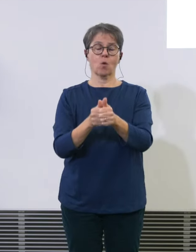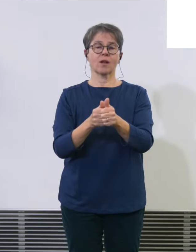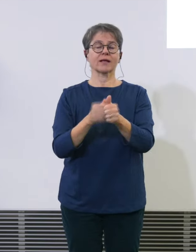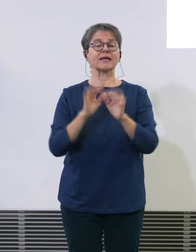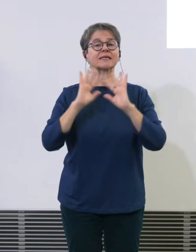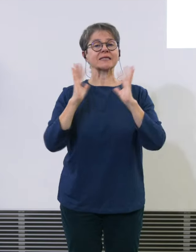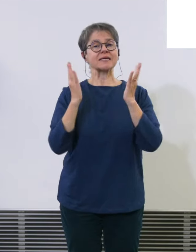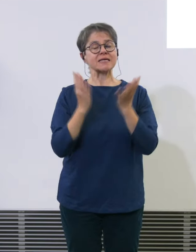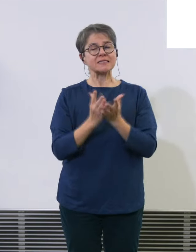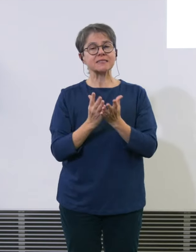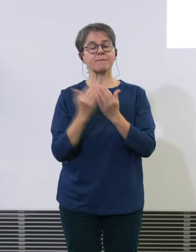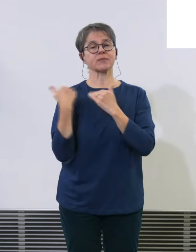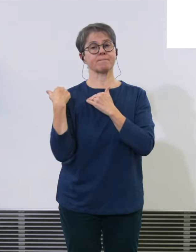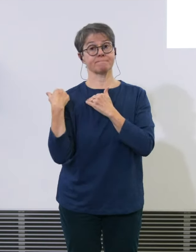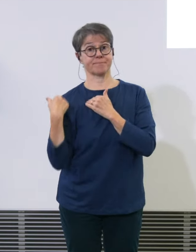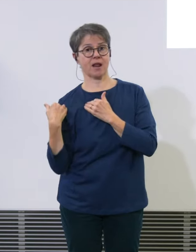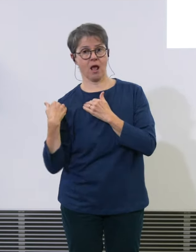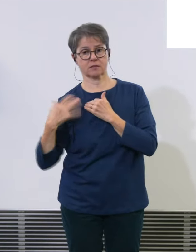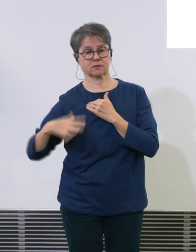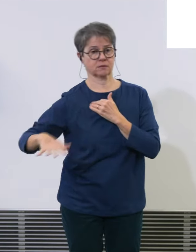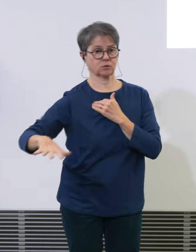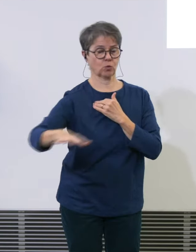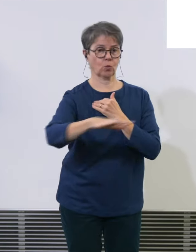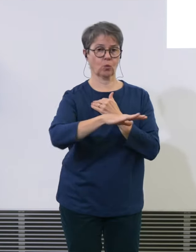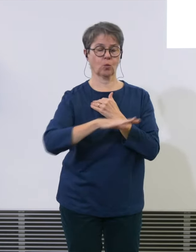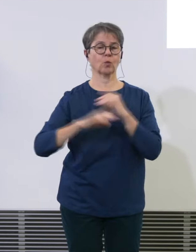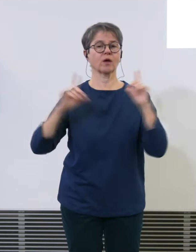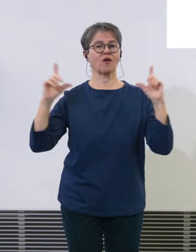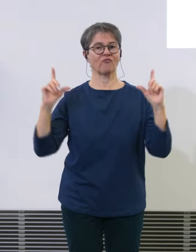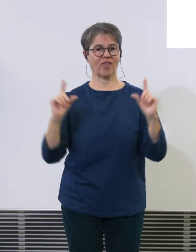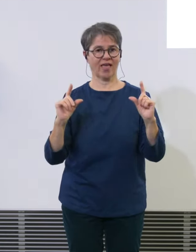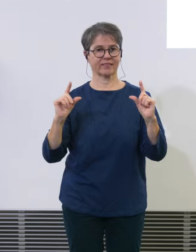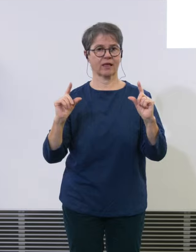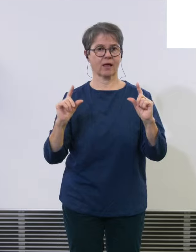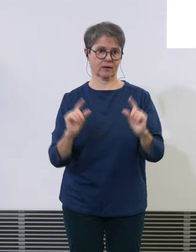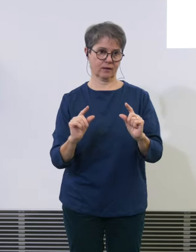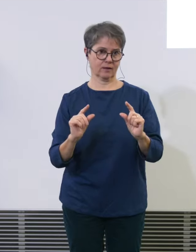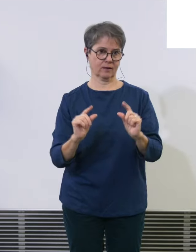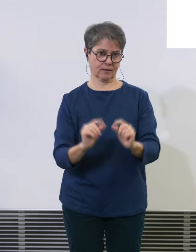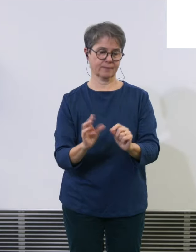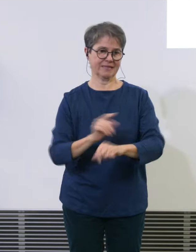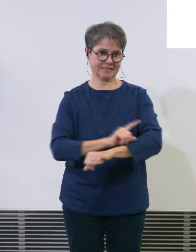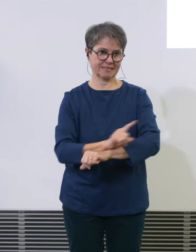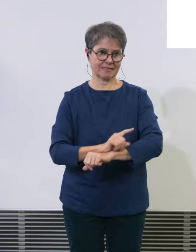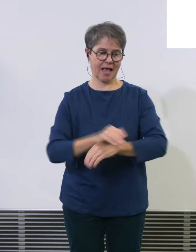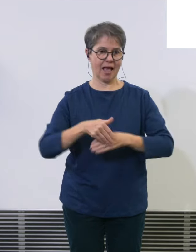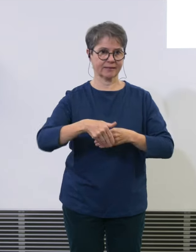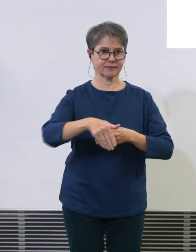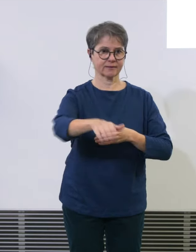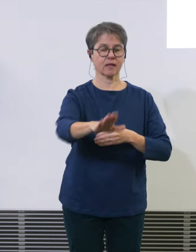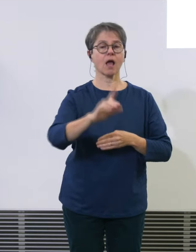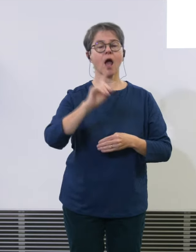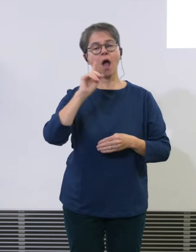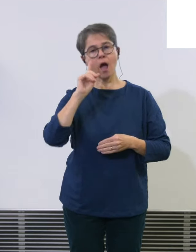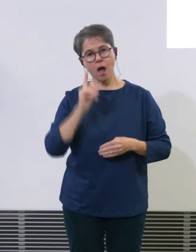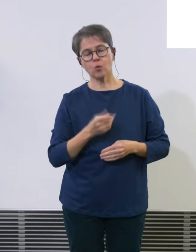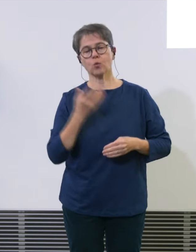Gesamtbelastung weniger wird über Zeit. Und noch eins ist, wir auch noch ein bisschen Ausstoss